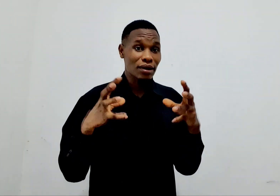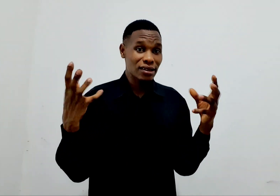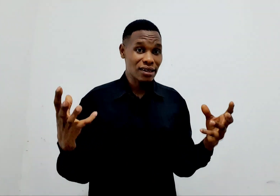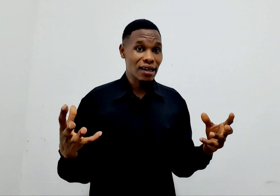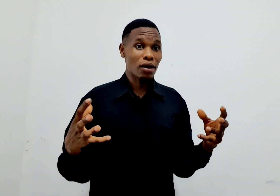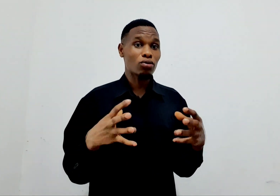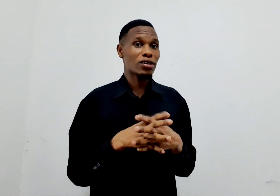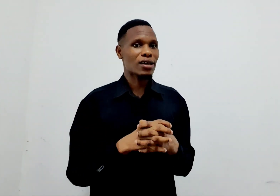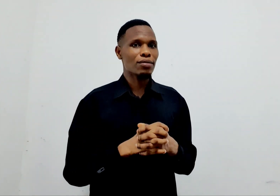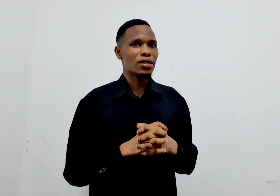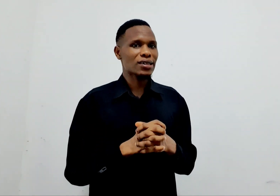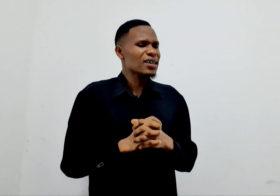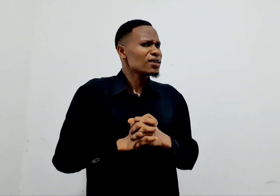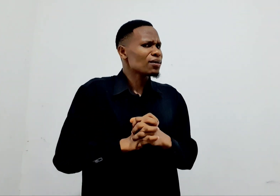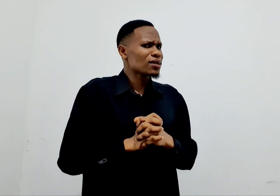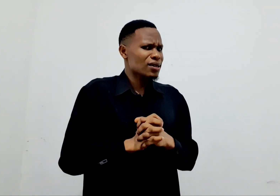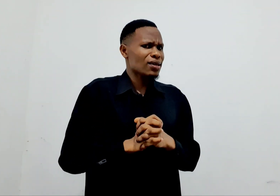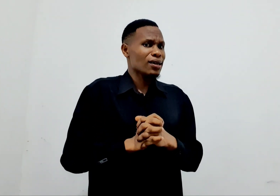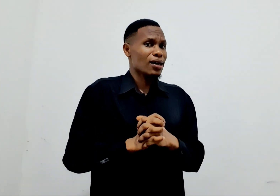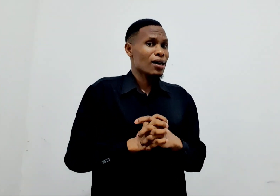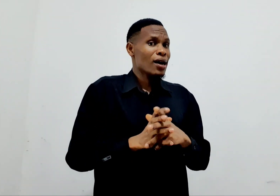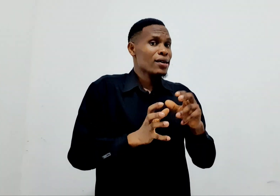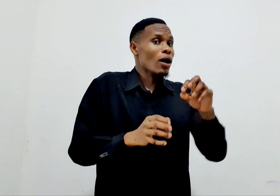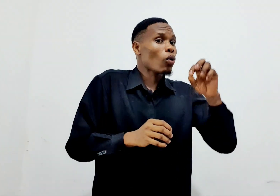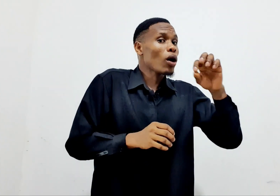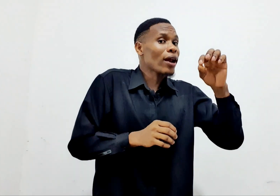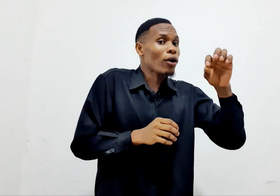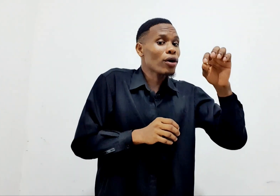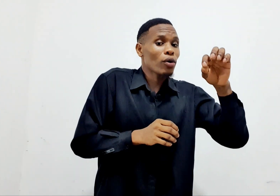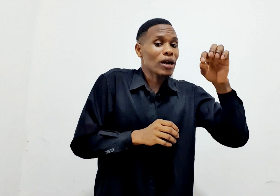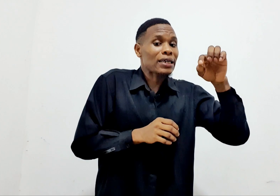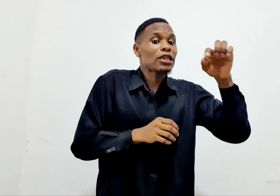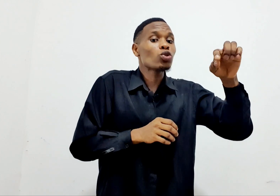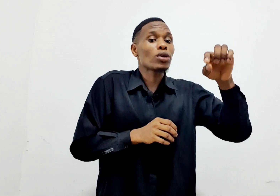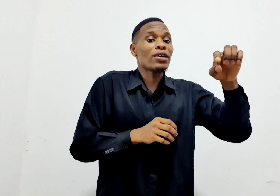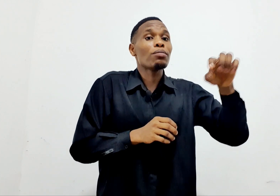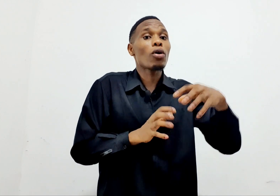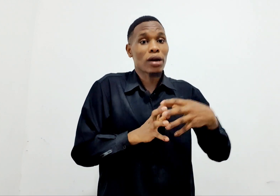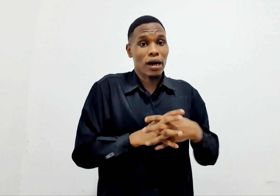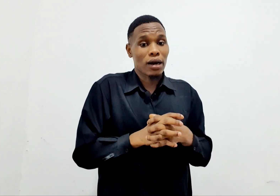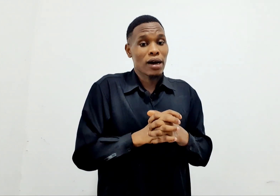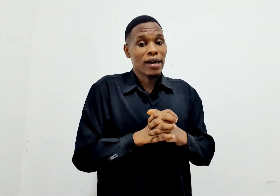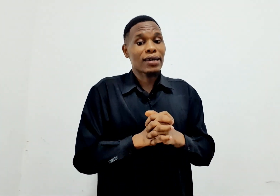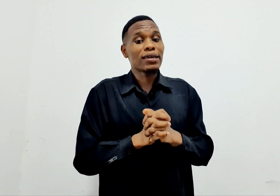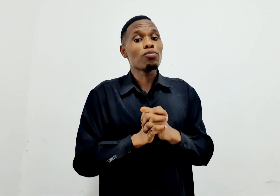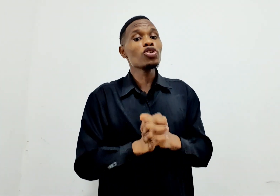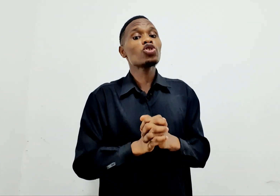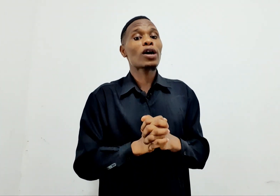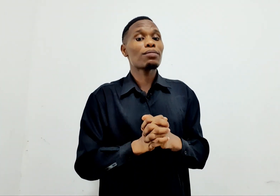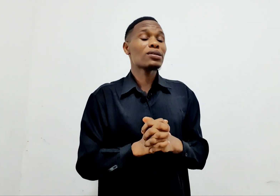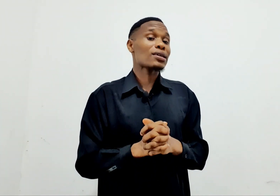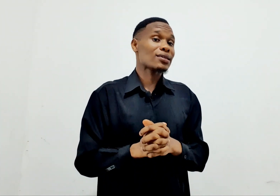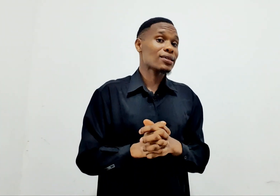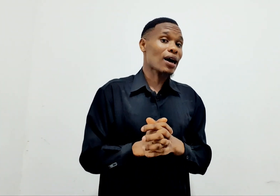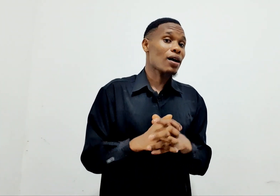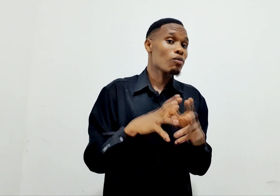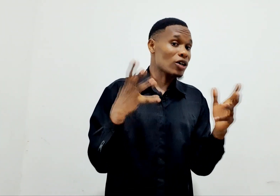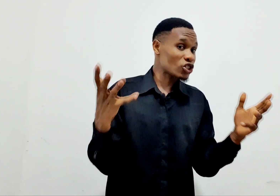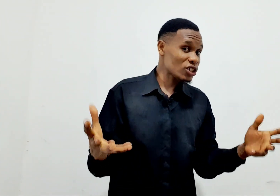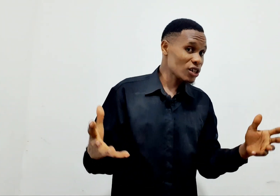mazingila ya kujisami. Tengeneza mazingila ya kuwa na wewe. Una kitu na nibola. Lakini mwisho kabisa sita. Mwachi